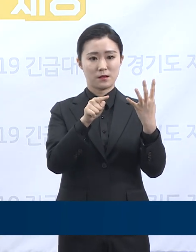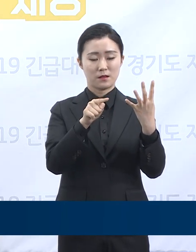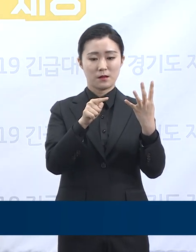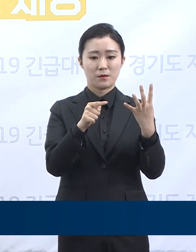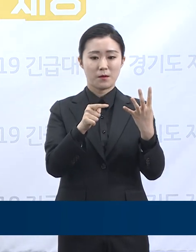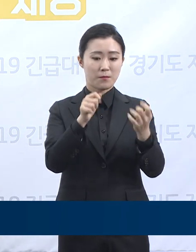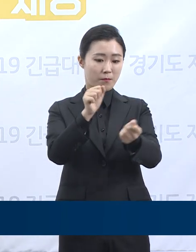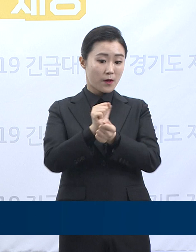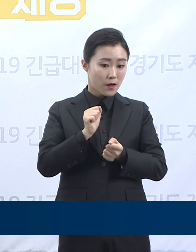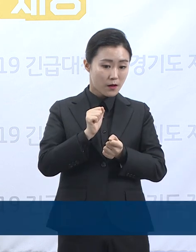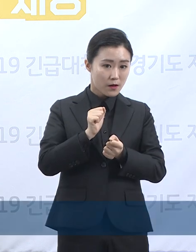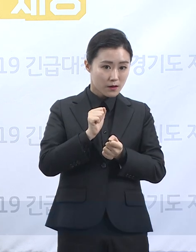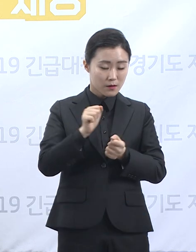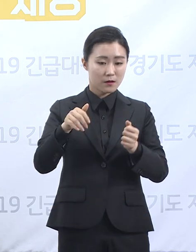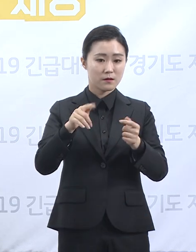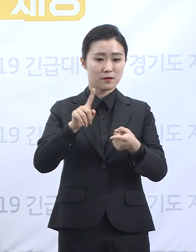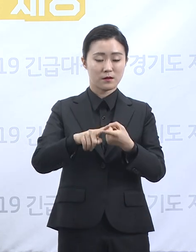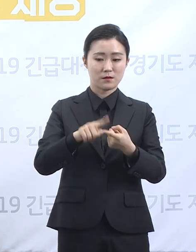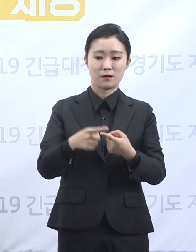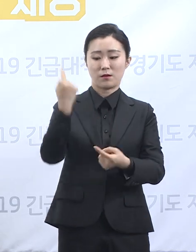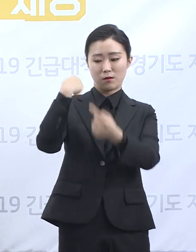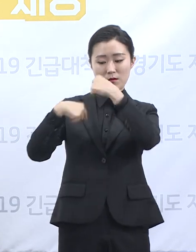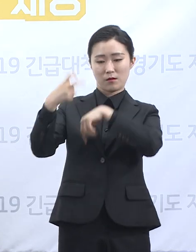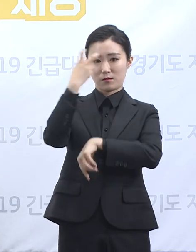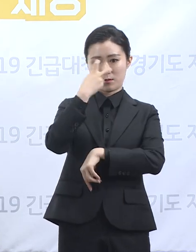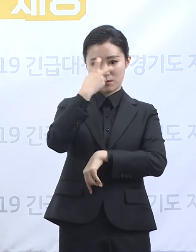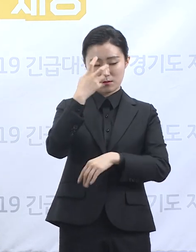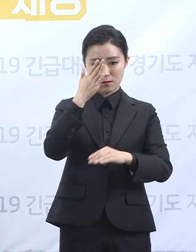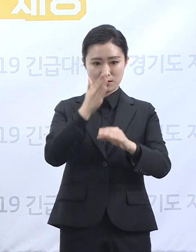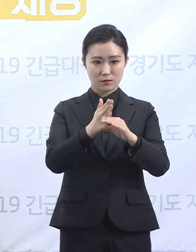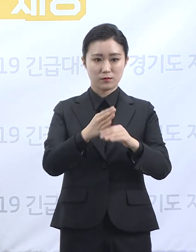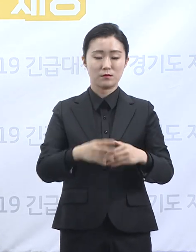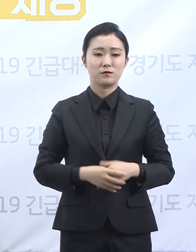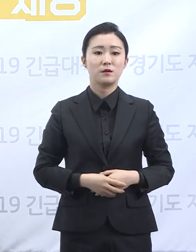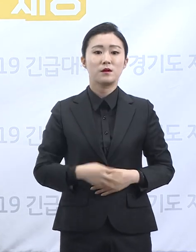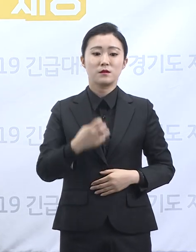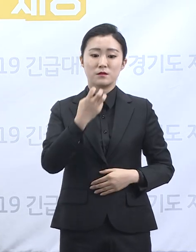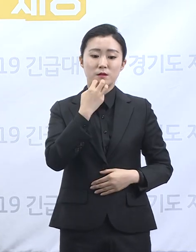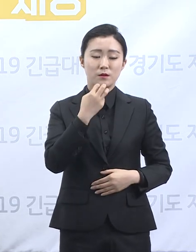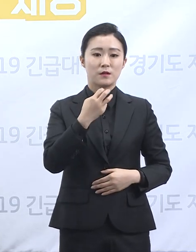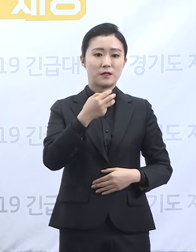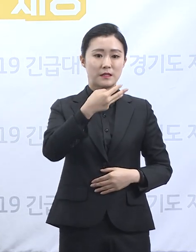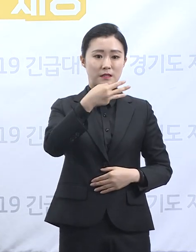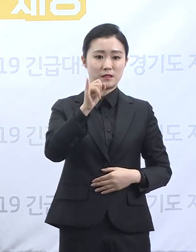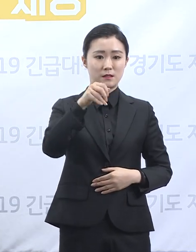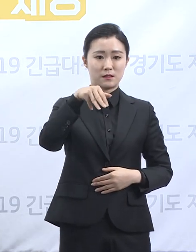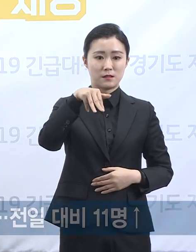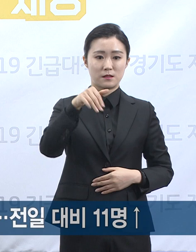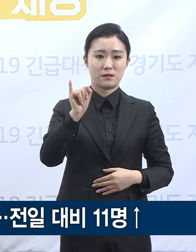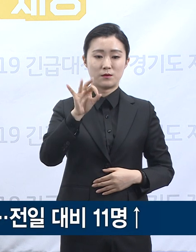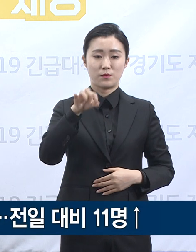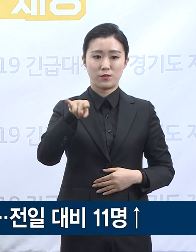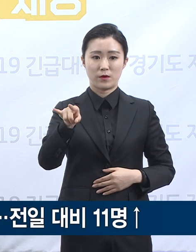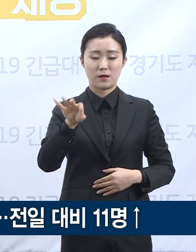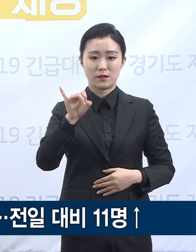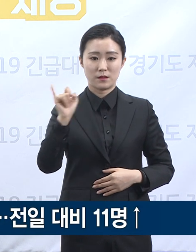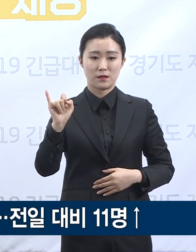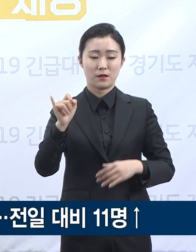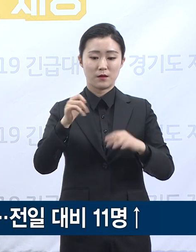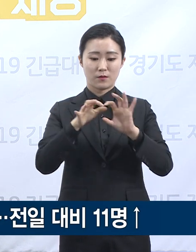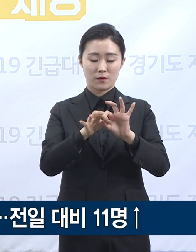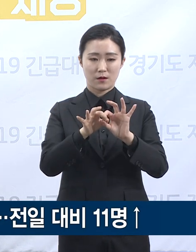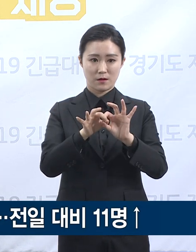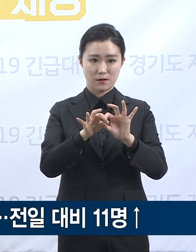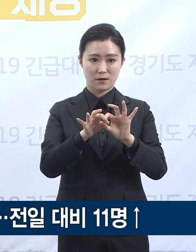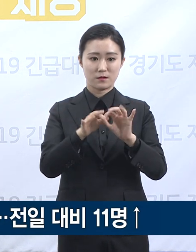경로는 역학조사 중입니다. 서울 리치웨이 관련 도내 확진 상황 말씀드리겠습니다. 서울시 관악구 소재